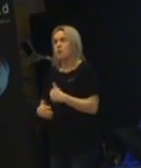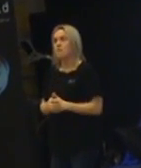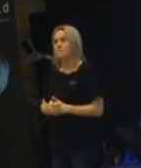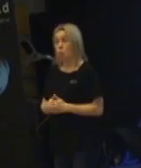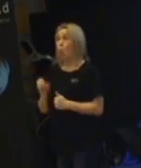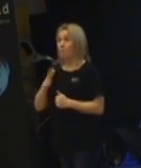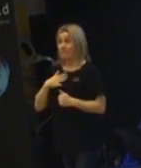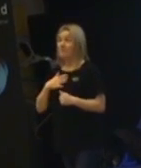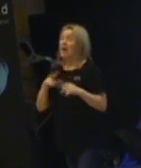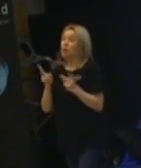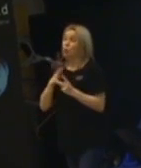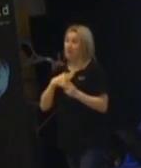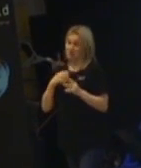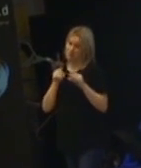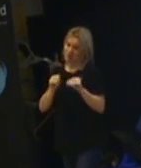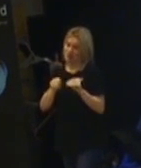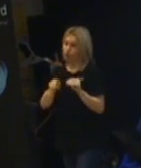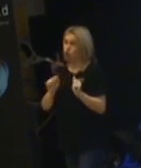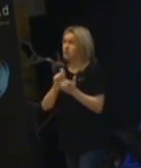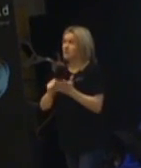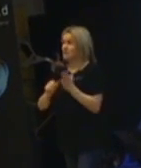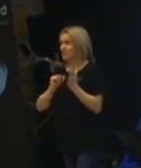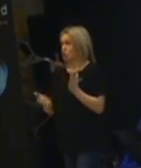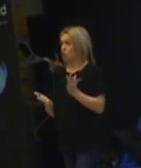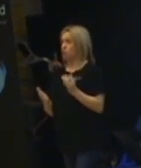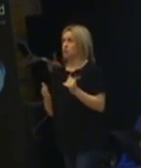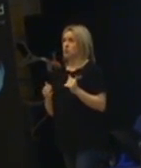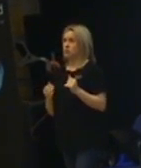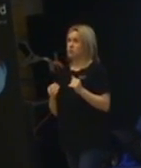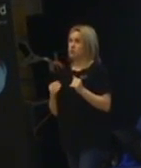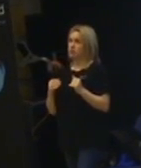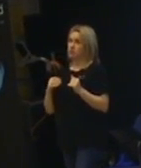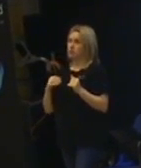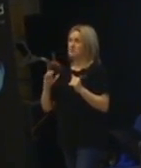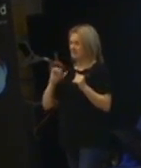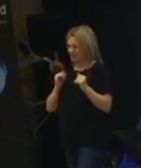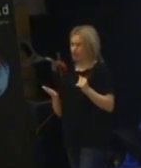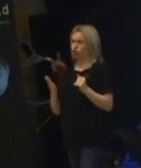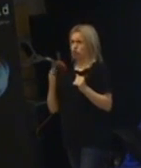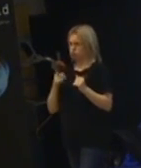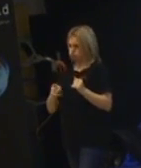skriva? Absolut. Det kommer jag göra. Det finns inte på världskartan för mig än att jag inte ska lära dem skriva.